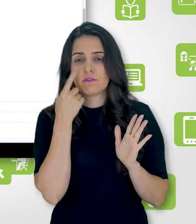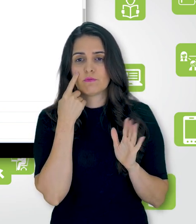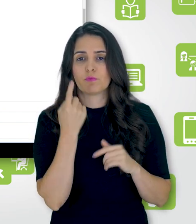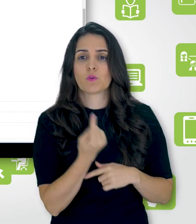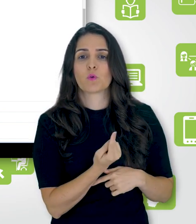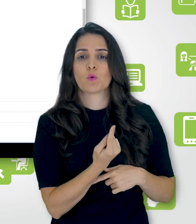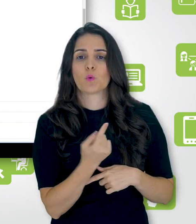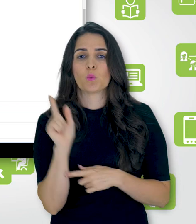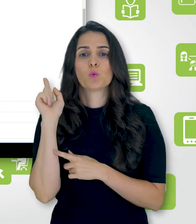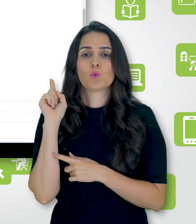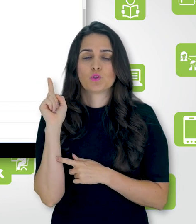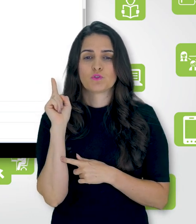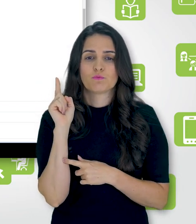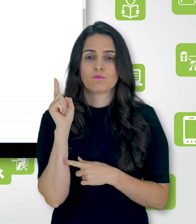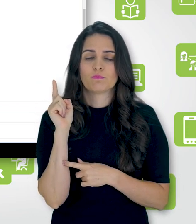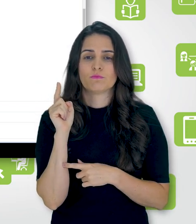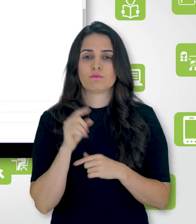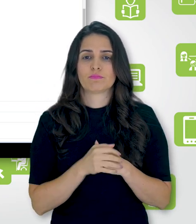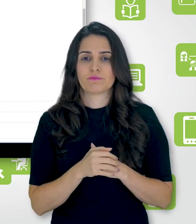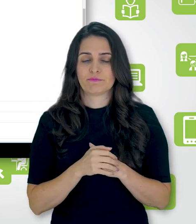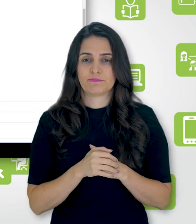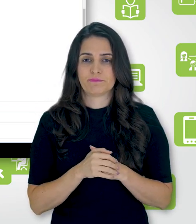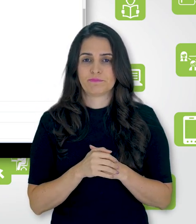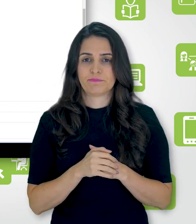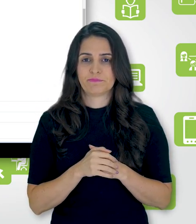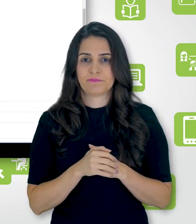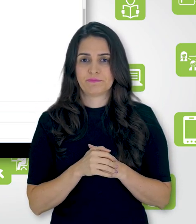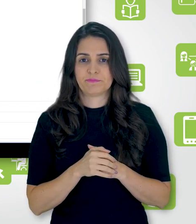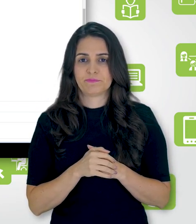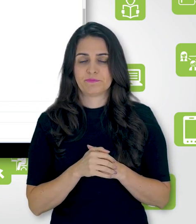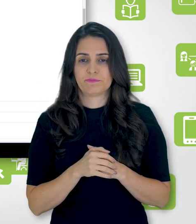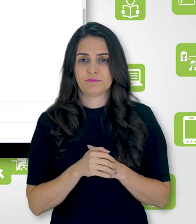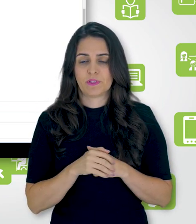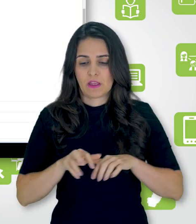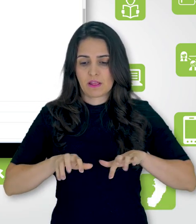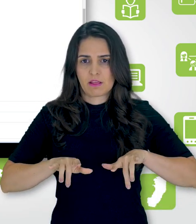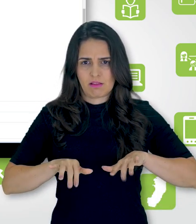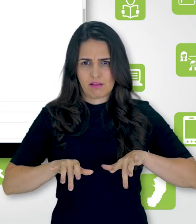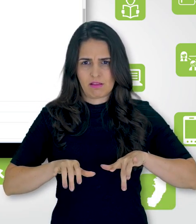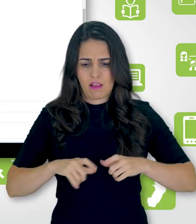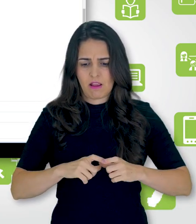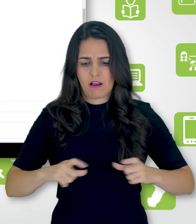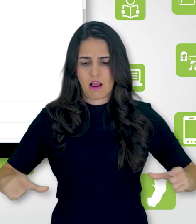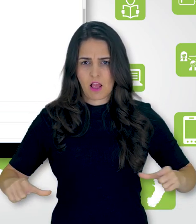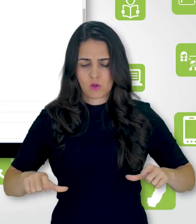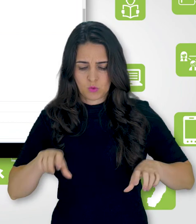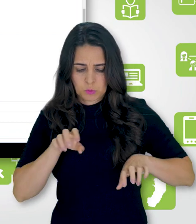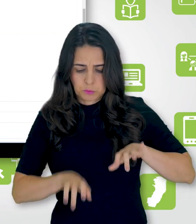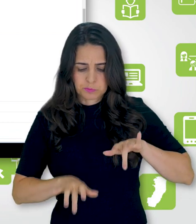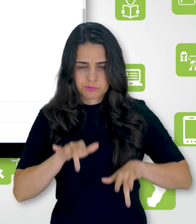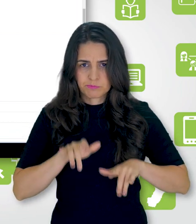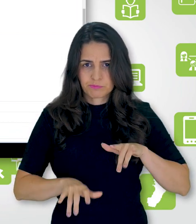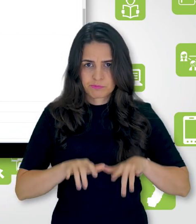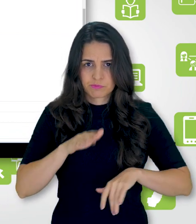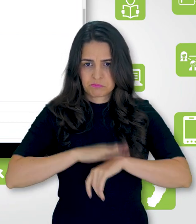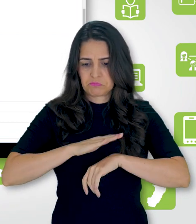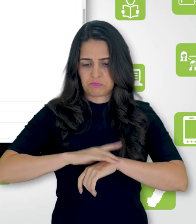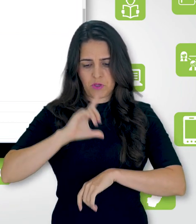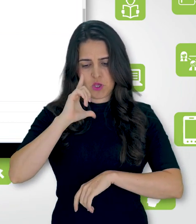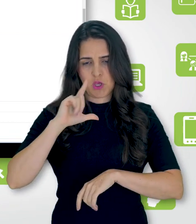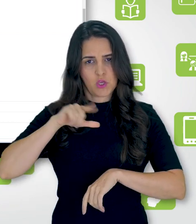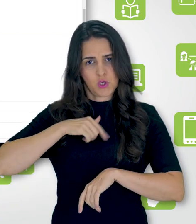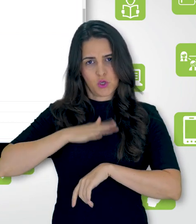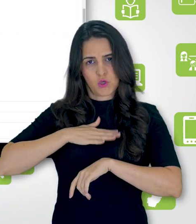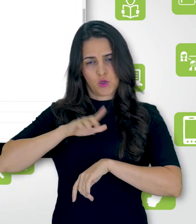pra última, utilizando aqui o teclado, a tecla Shift ou a tecla Ctrl, conforme a minha